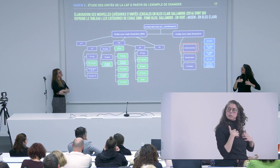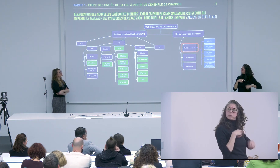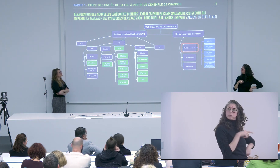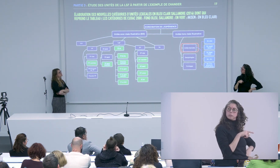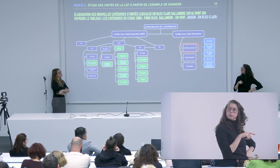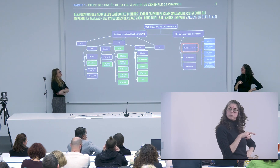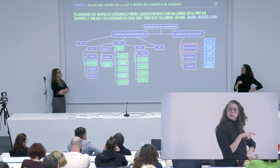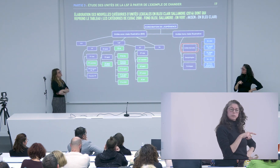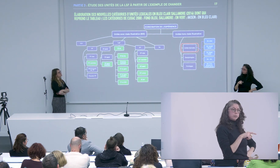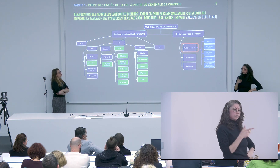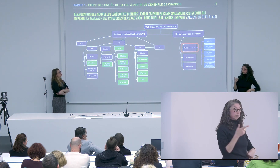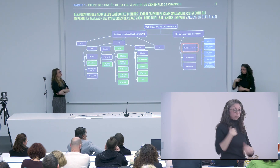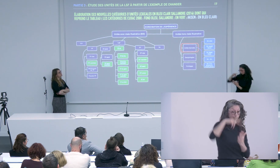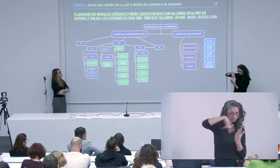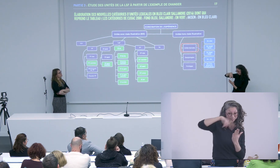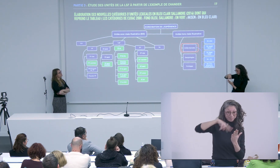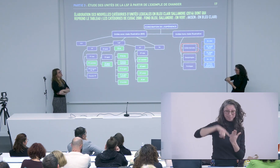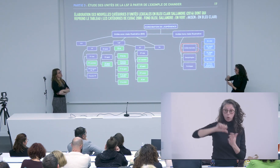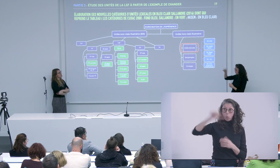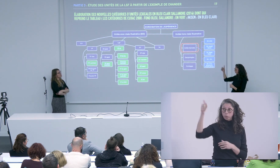'ai repris le travail et là